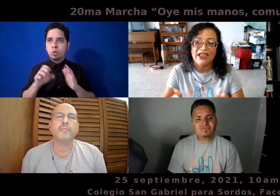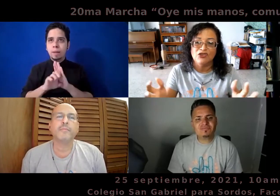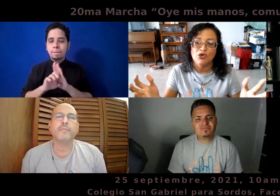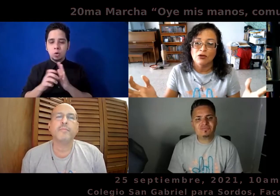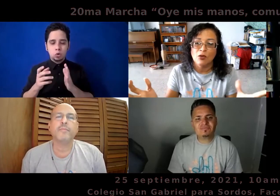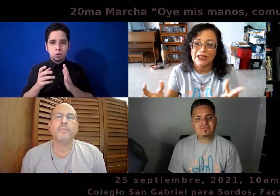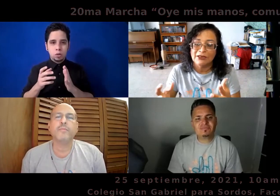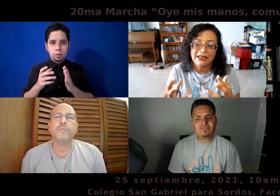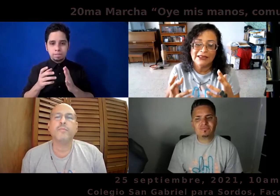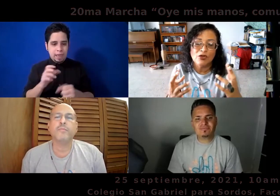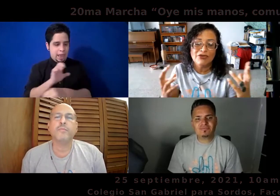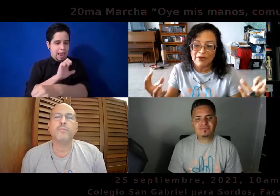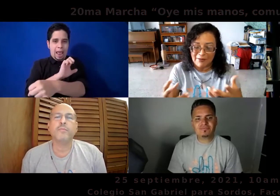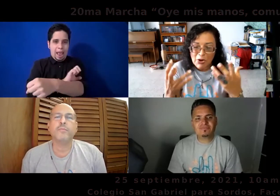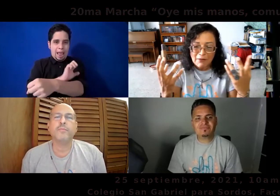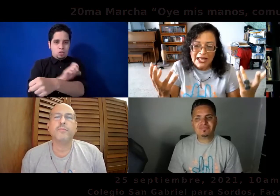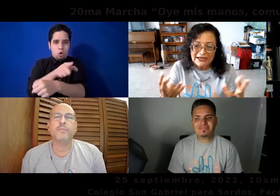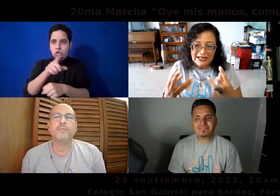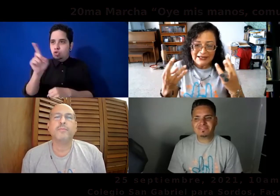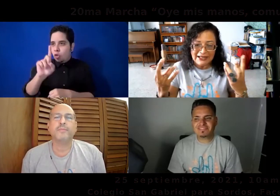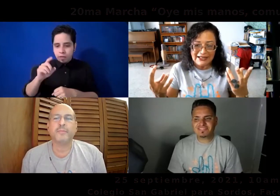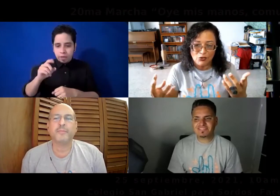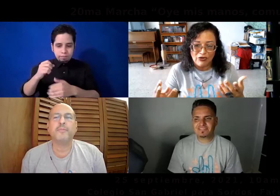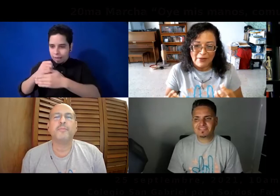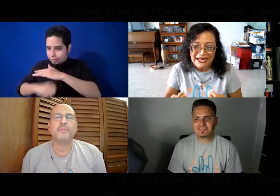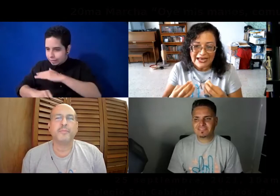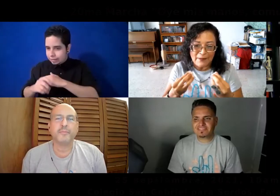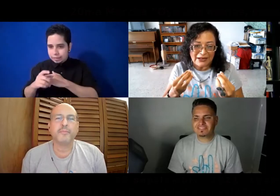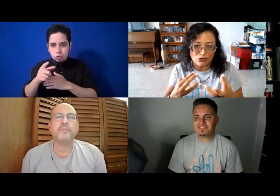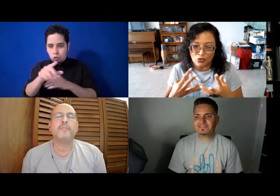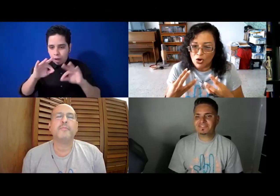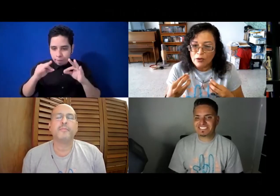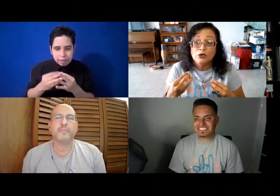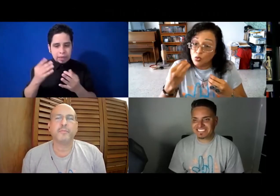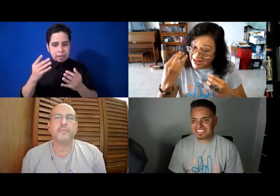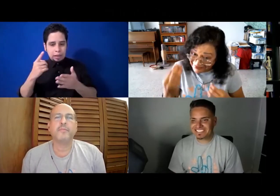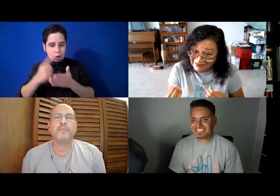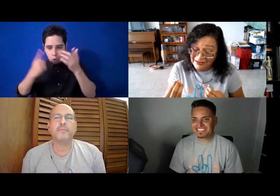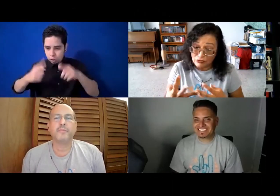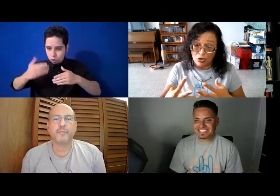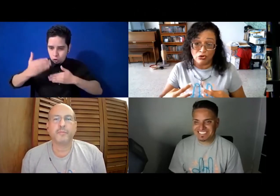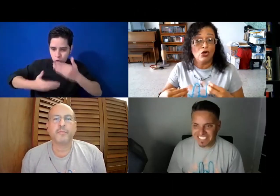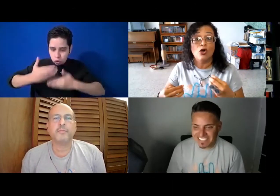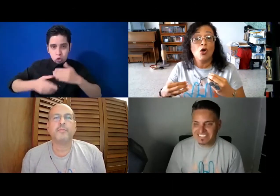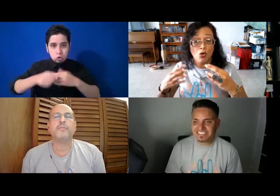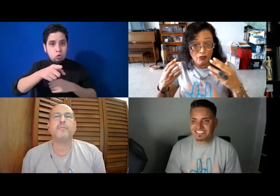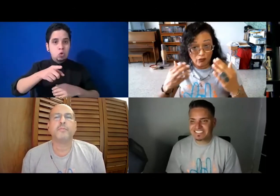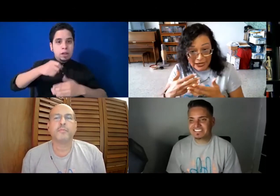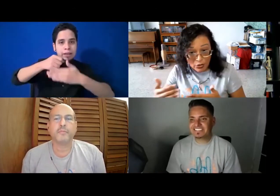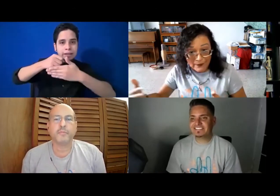genio, de dónde viene, vamos a hablar de tu familia, ¿qué pasó? ¿tú naciste sordo o fue algo que